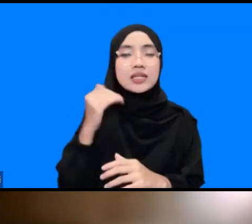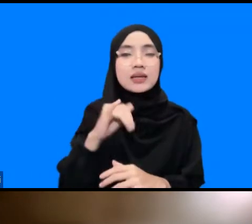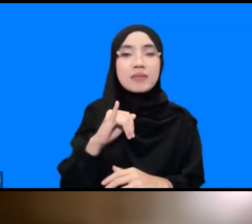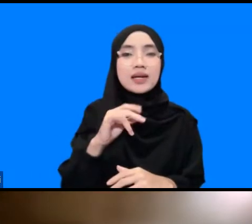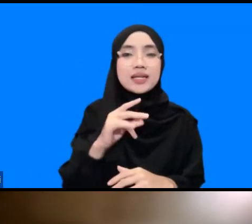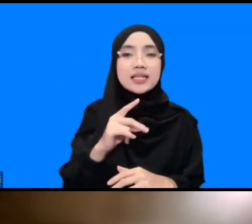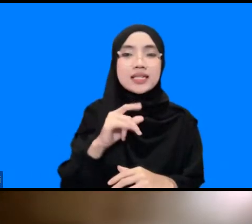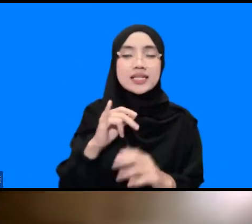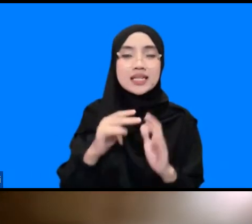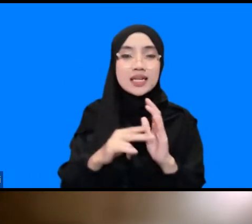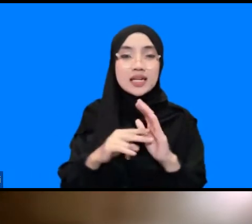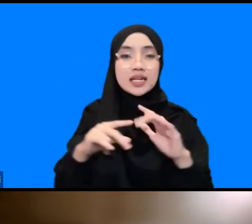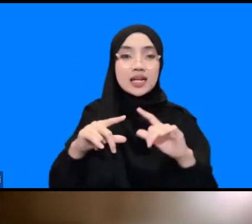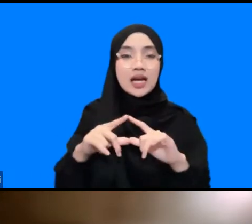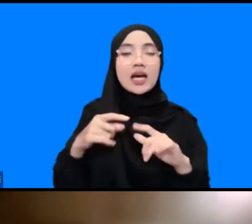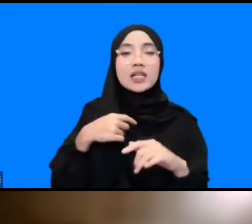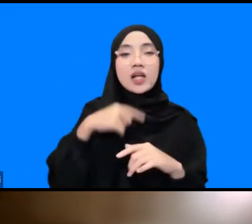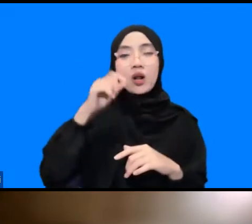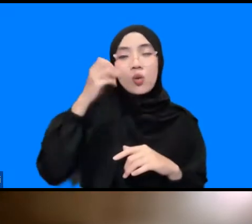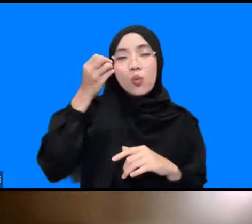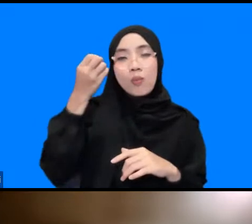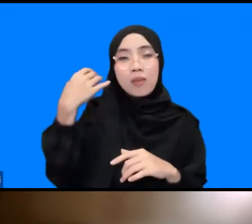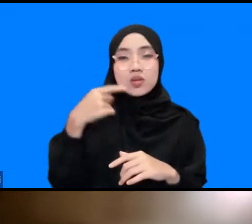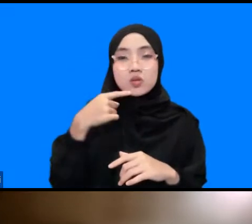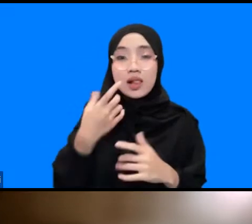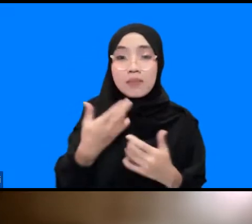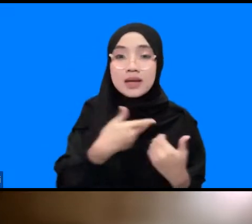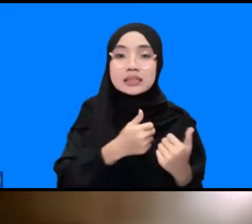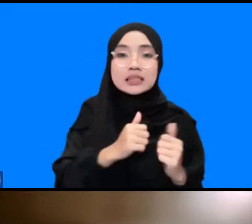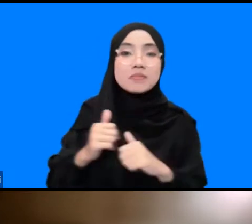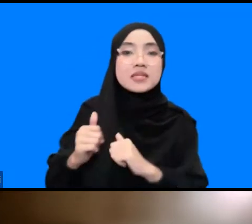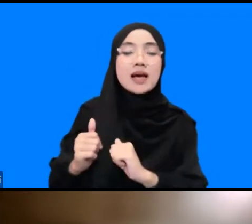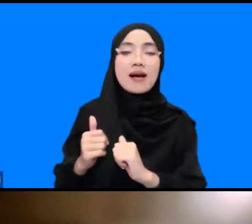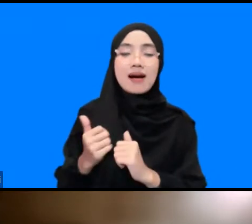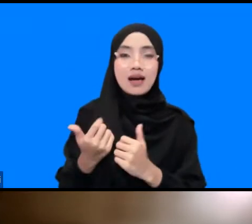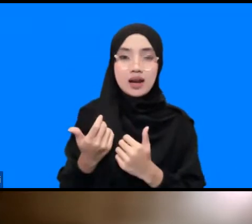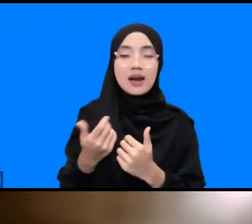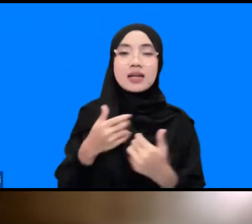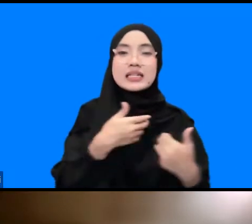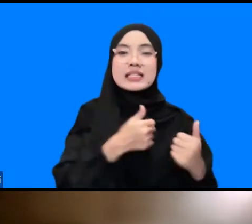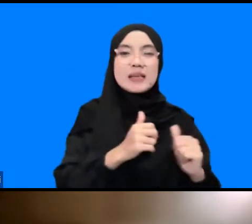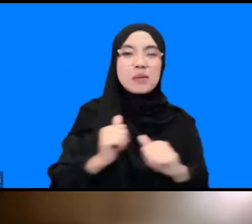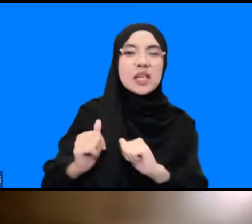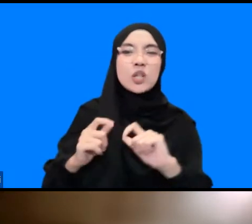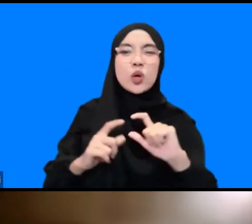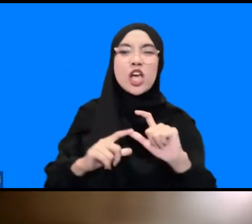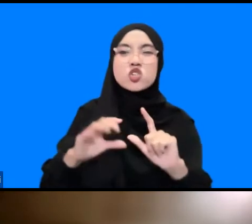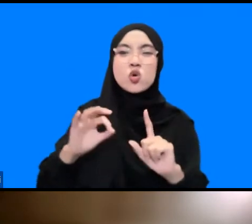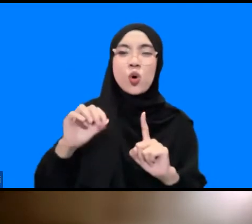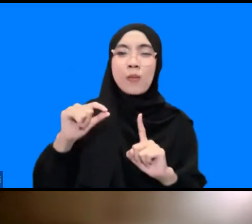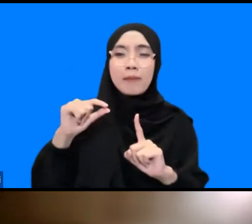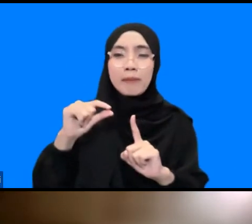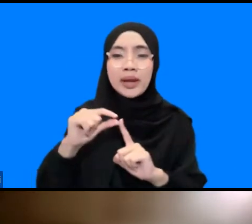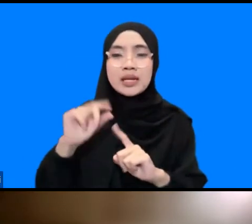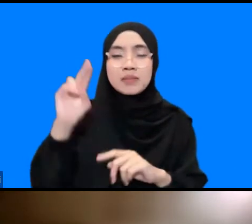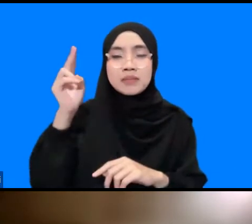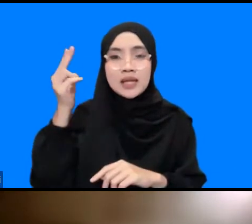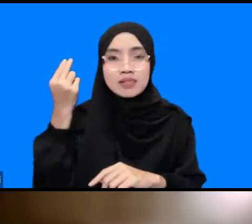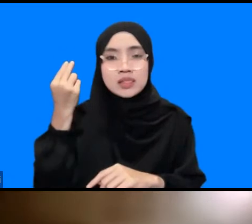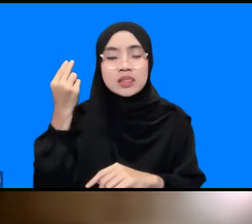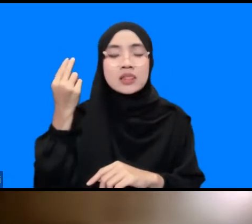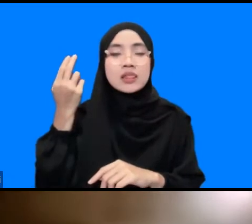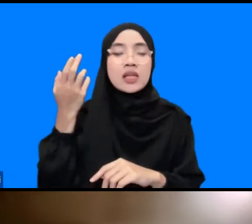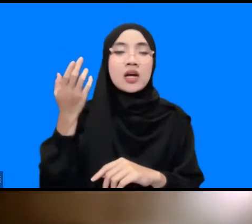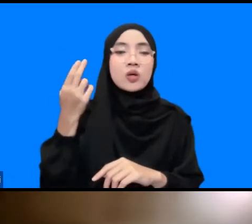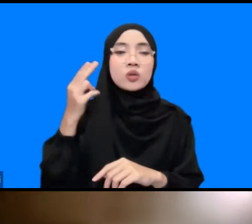kita luput di kesiap-siagaan luput di kesiap-siagaan bukan tentang SOP yang berada di pemerintah untuk